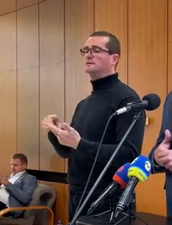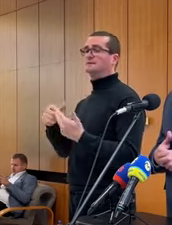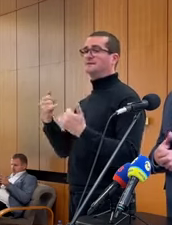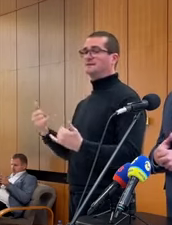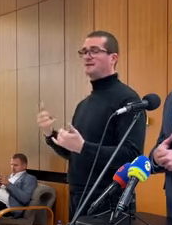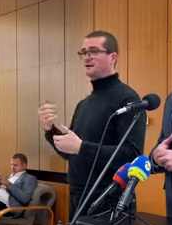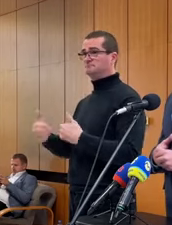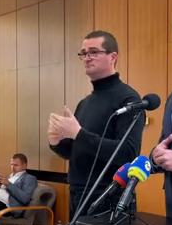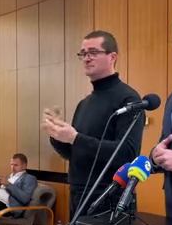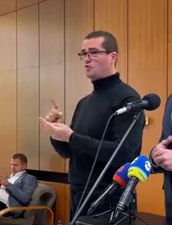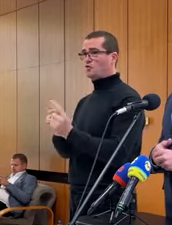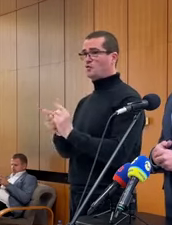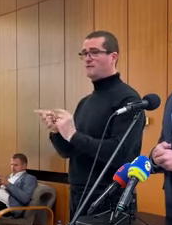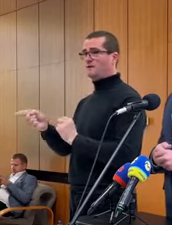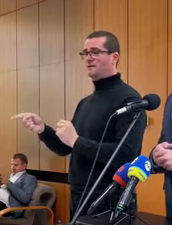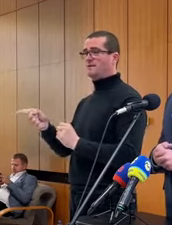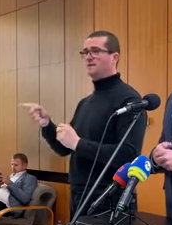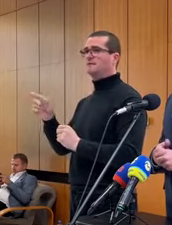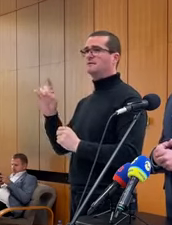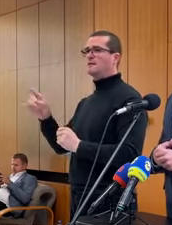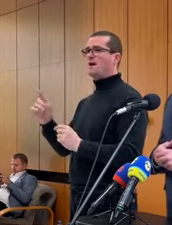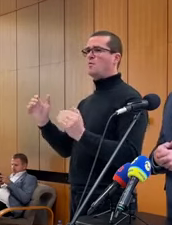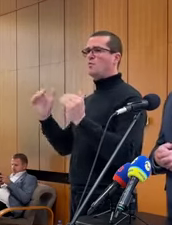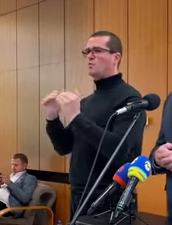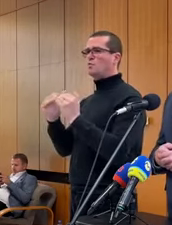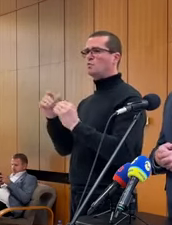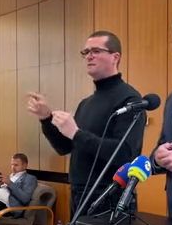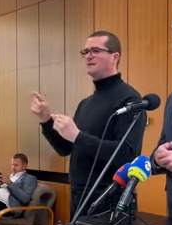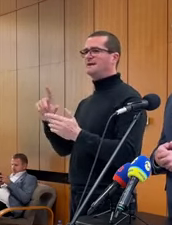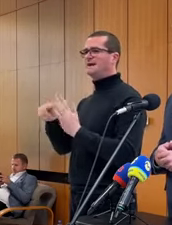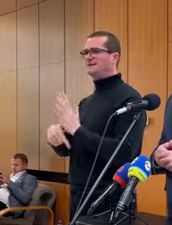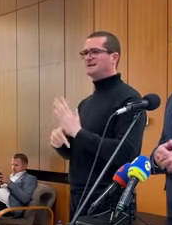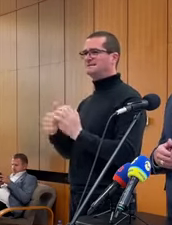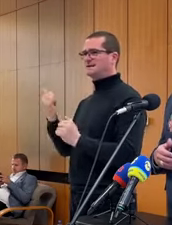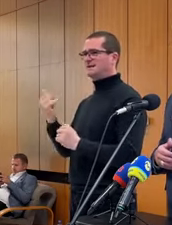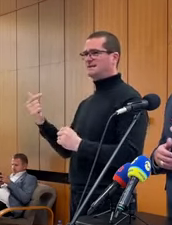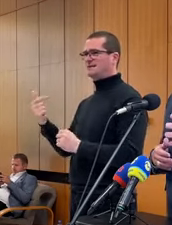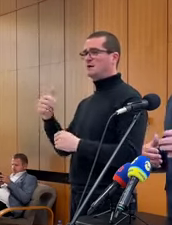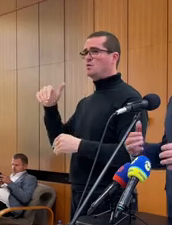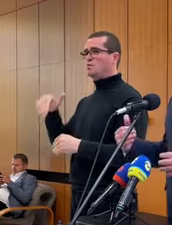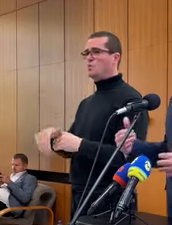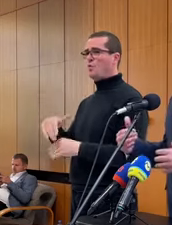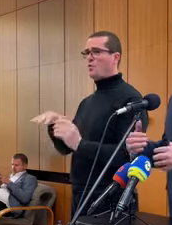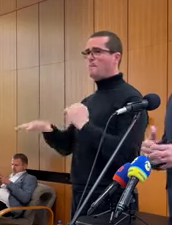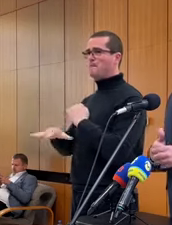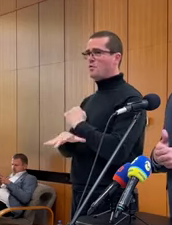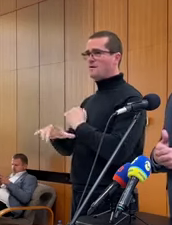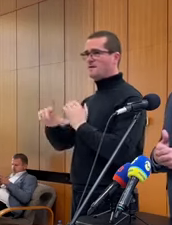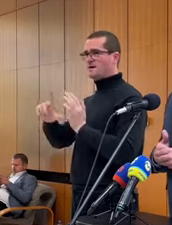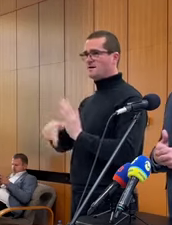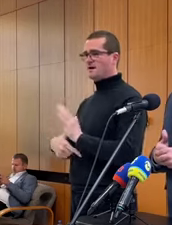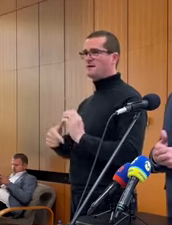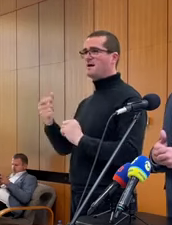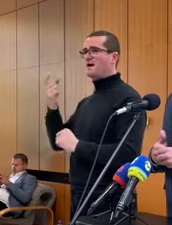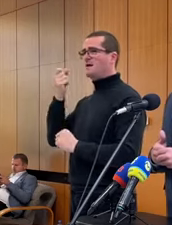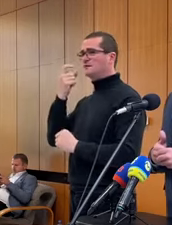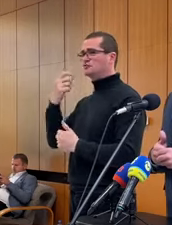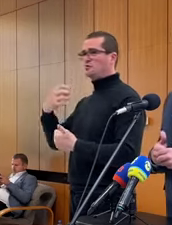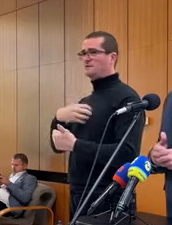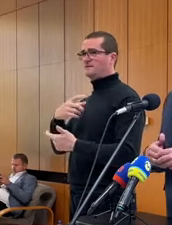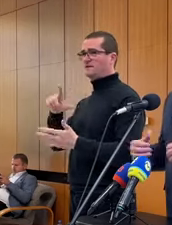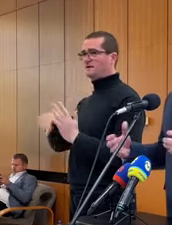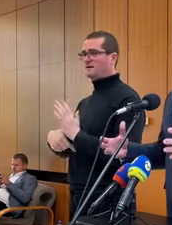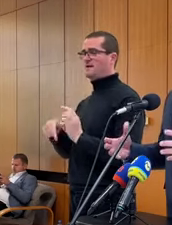Dnes prebieha aj rokovanie na operatívnej úrovni medzi krajskými riaditeľmi, Juhomoravský kraj a Trenčanský a